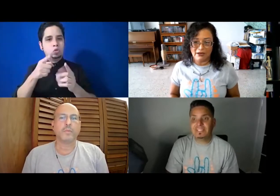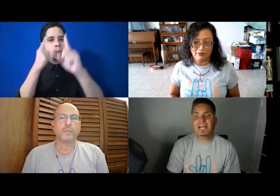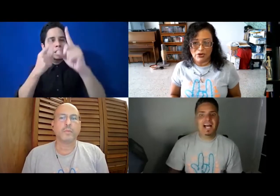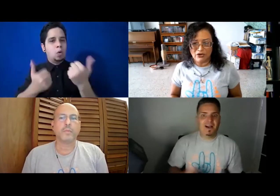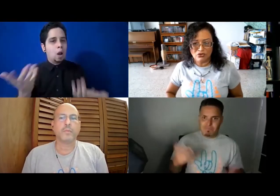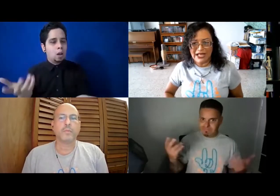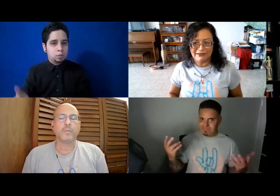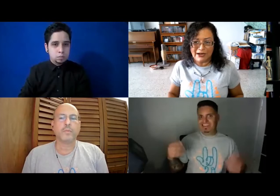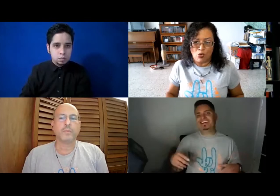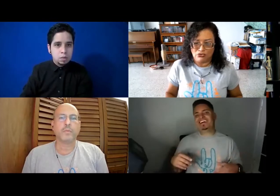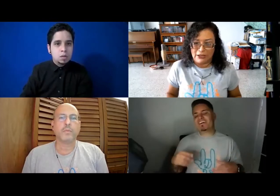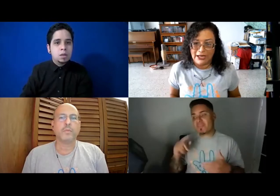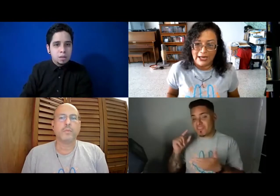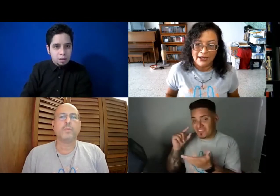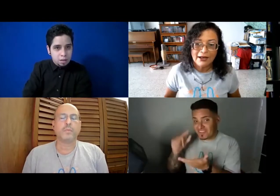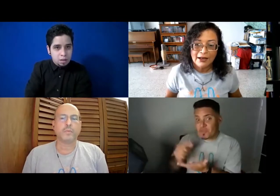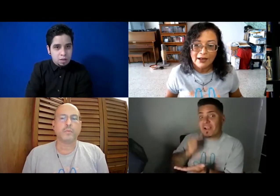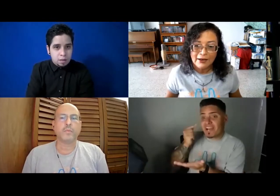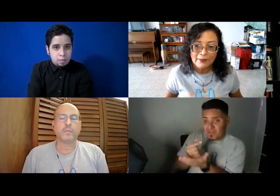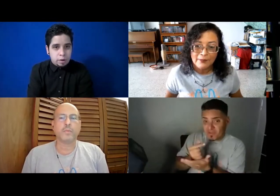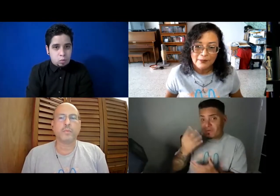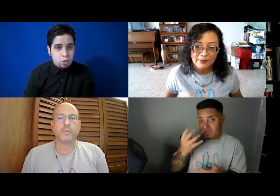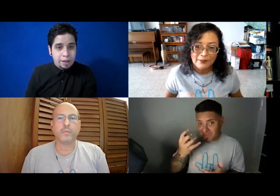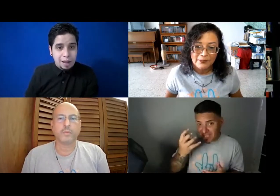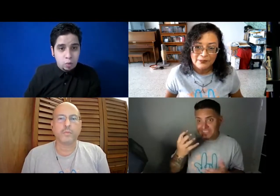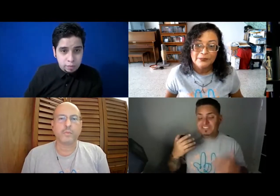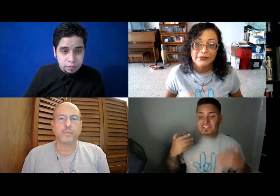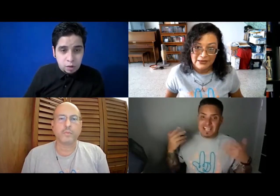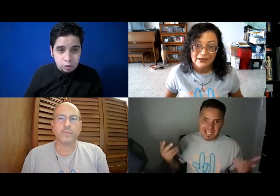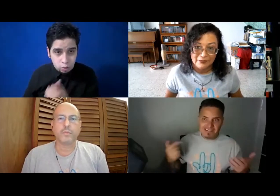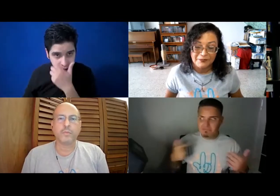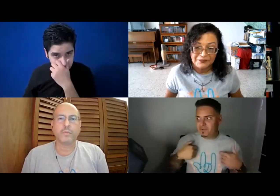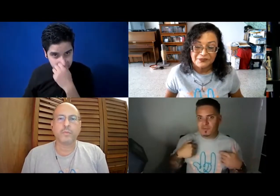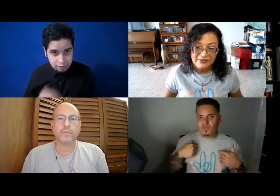Yo quiero estudiar tal cosa. ¿Qué? Pues cuando me gradué de cuarto año, entonces,